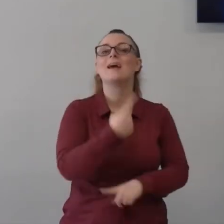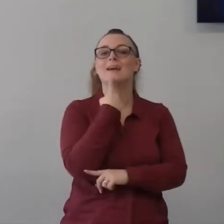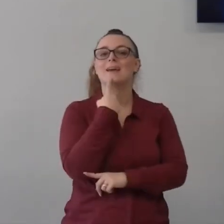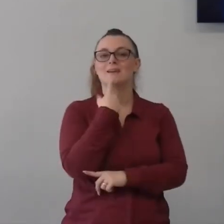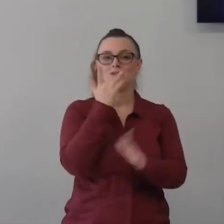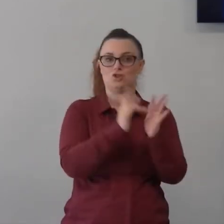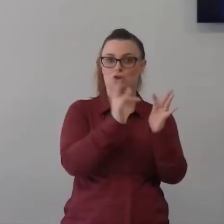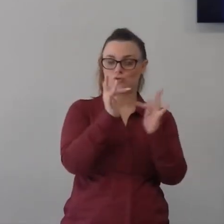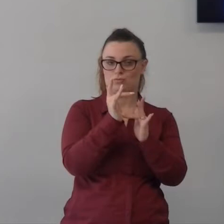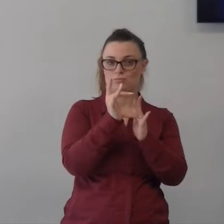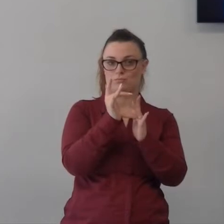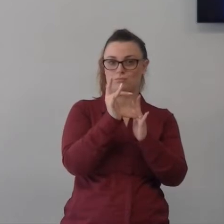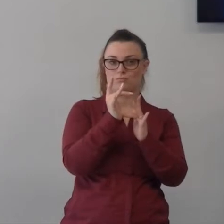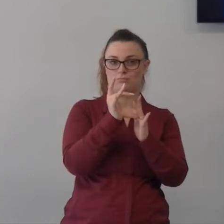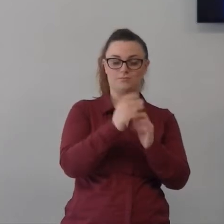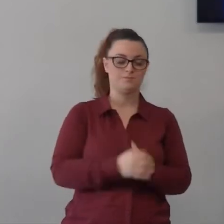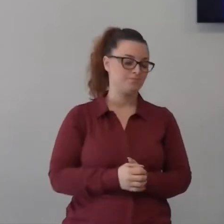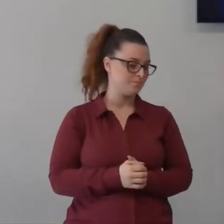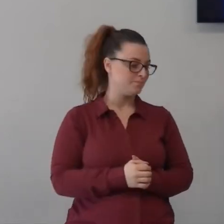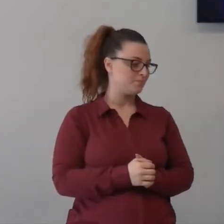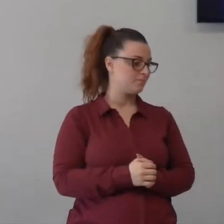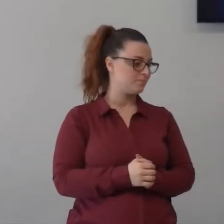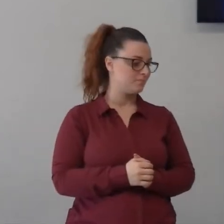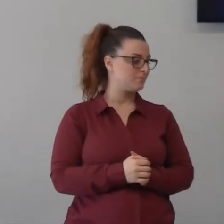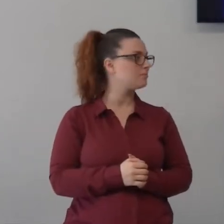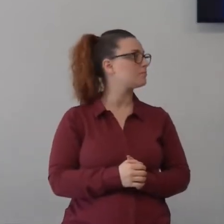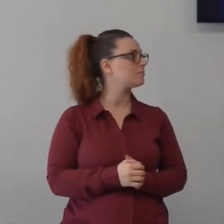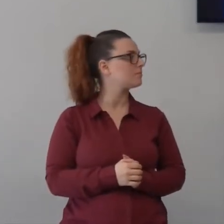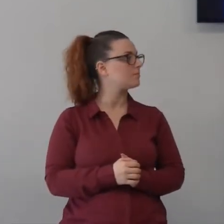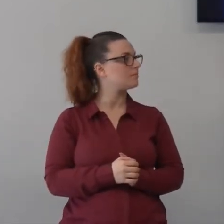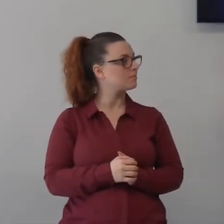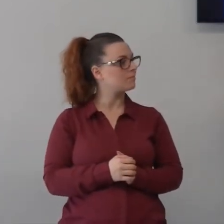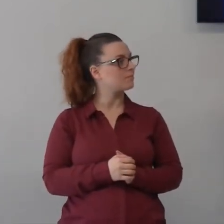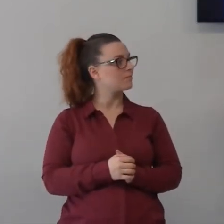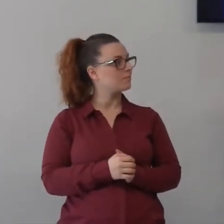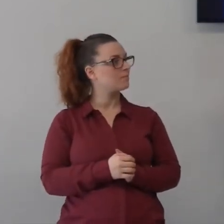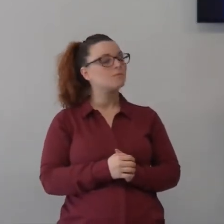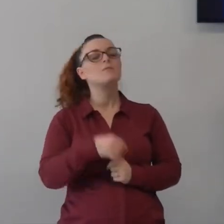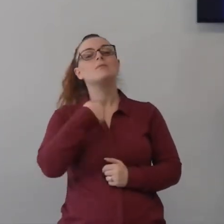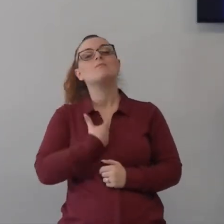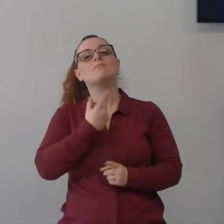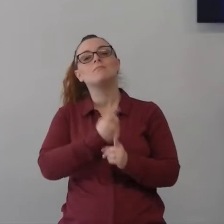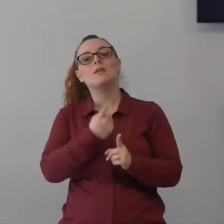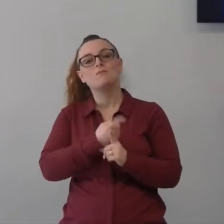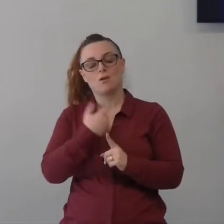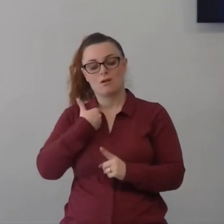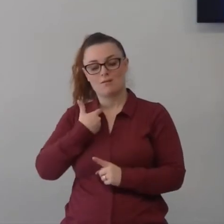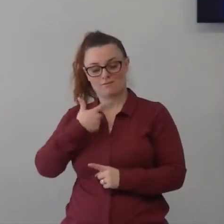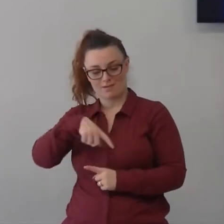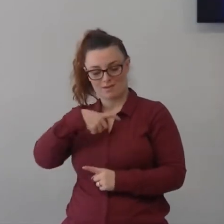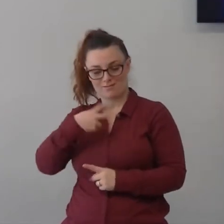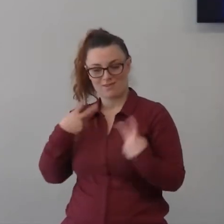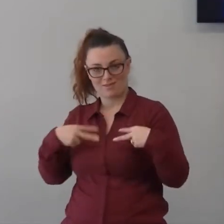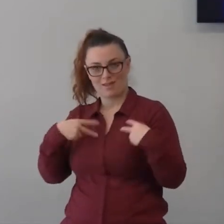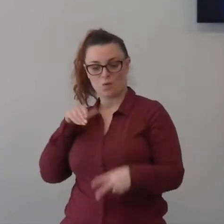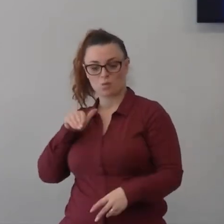ruotare attorno a Gesù deve tendere a testimoniare Gesù agli altri per la gloria di Dio